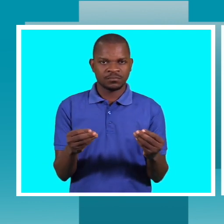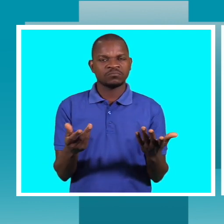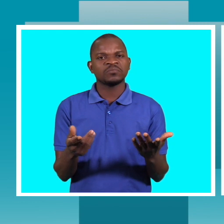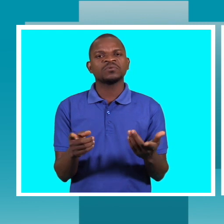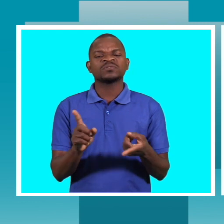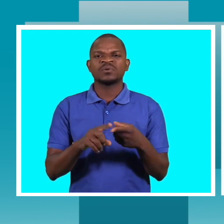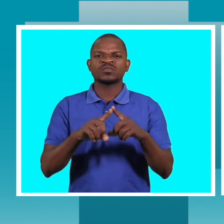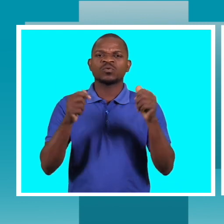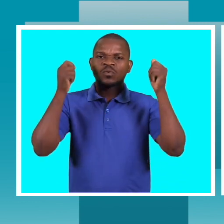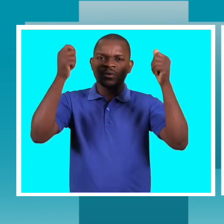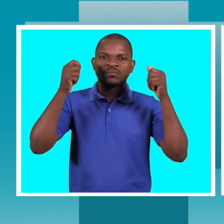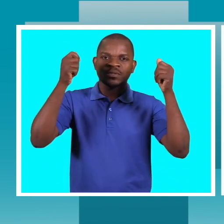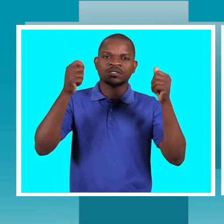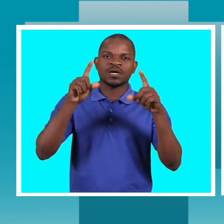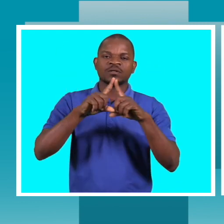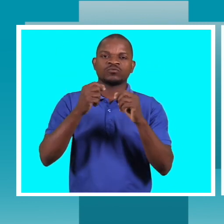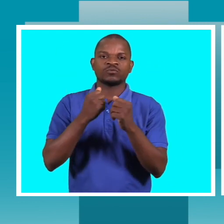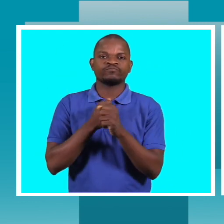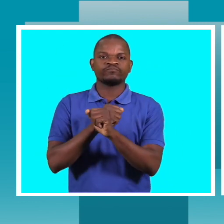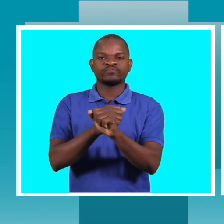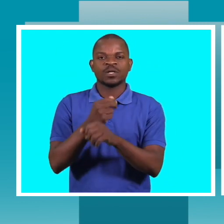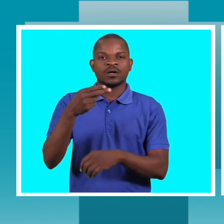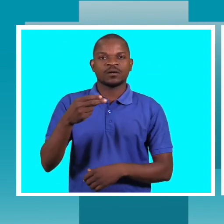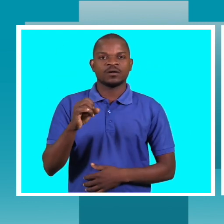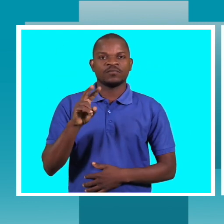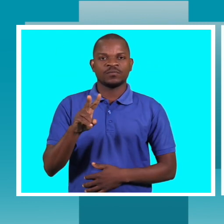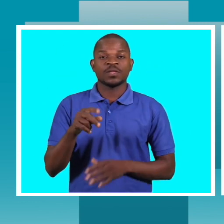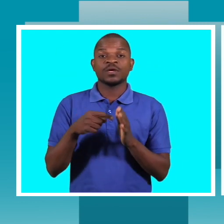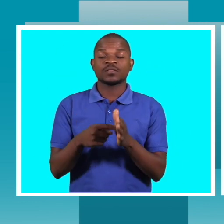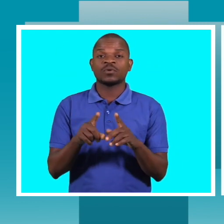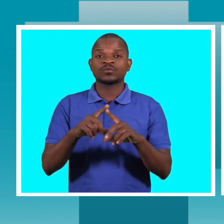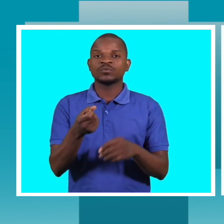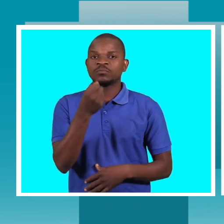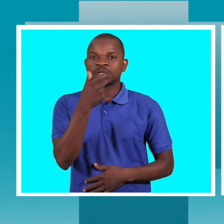campanhas, no caso, para o combate ao HIV. Falo, por exemplo, de medicamentos que não estão em braile.